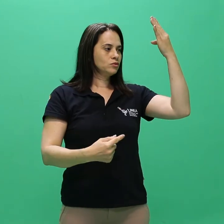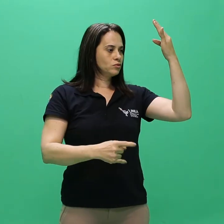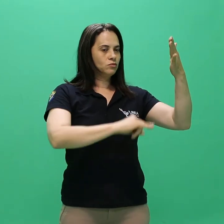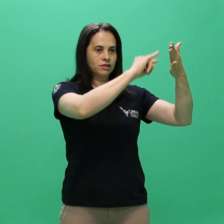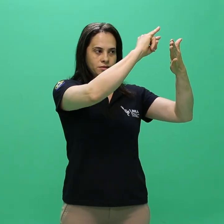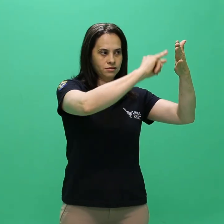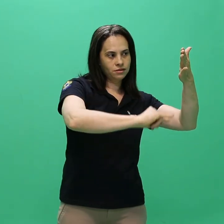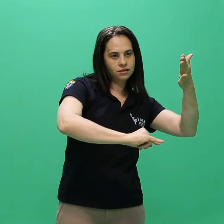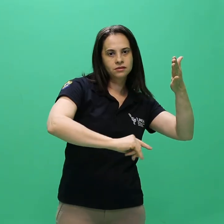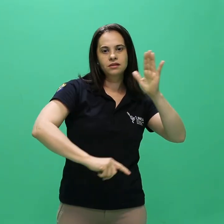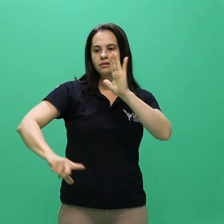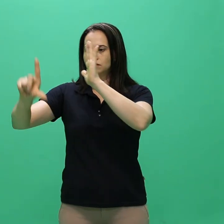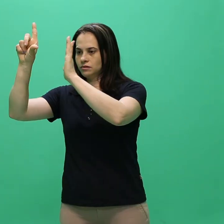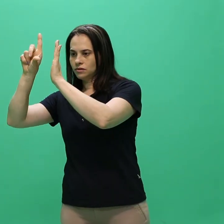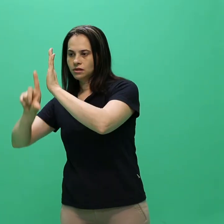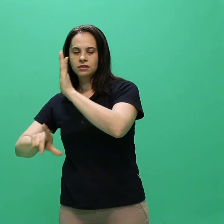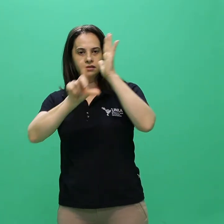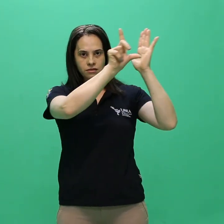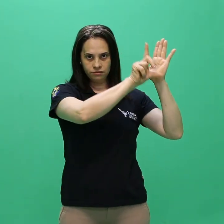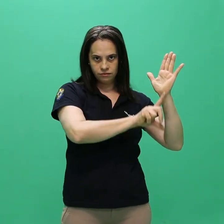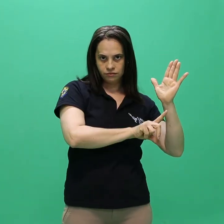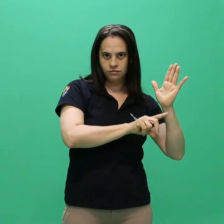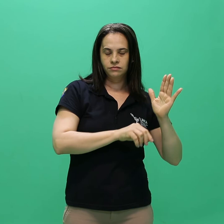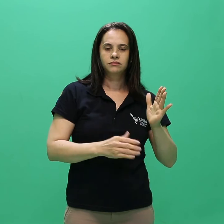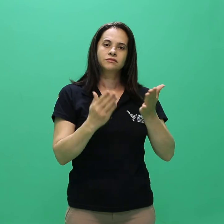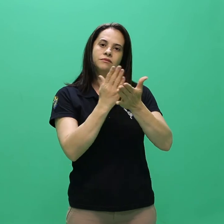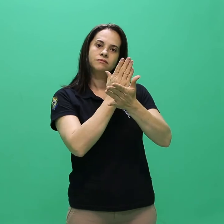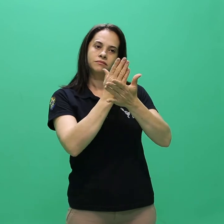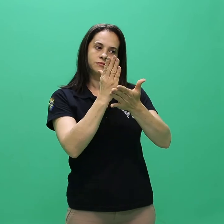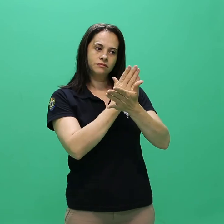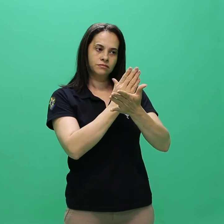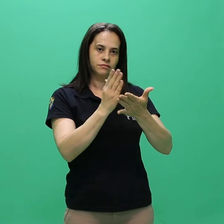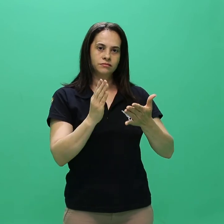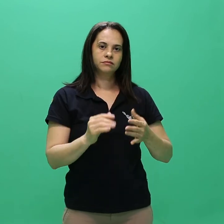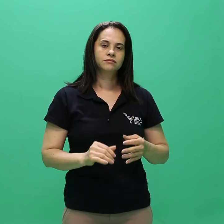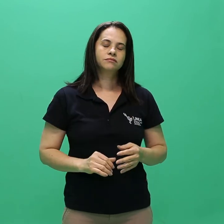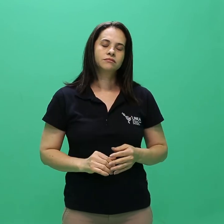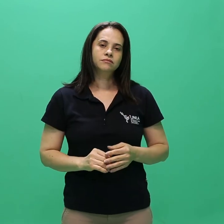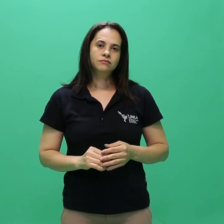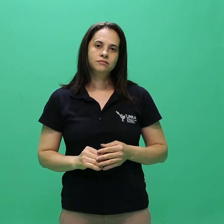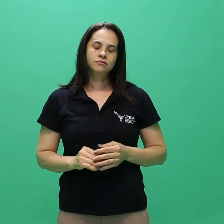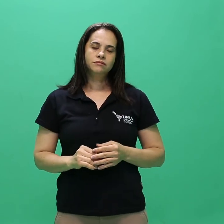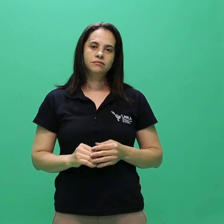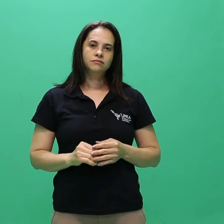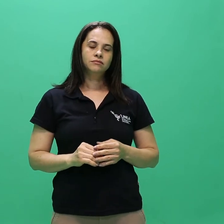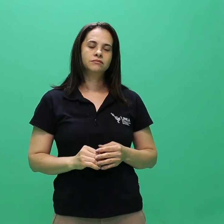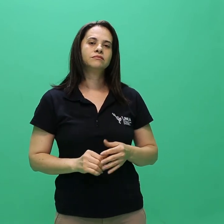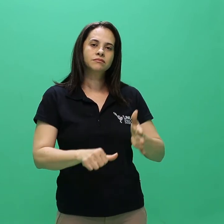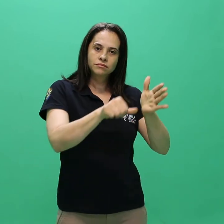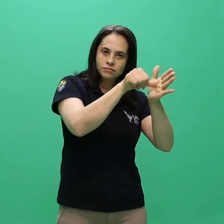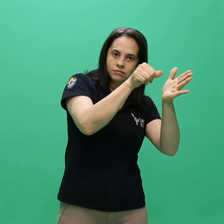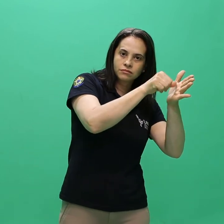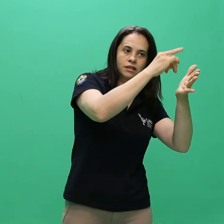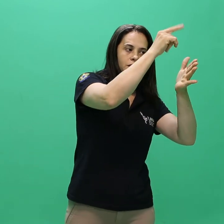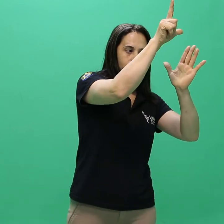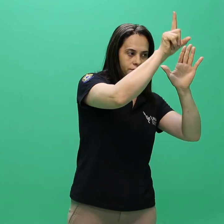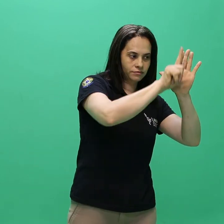em duas listagens separadas. 1. Primeiramente serão classificados os candidatos